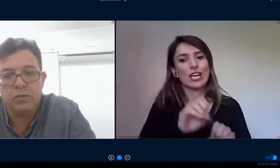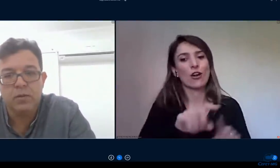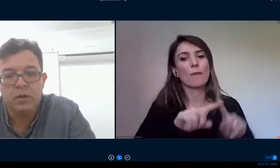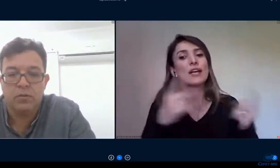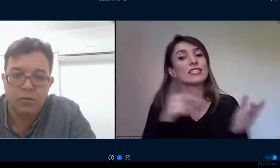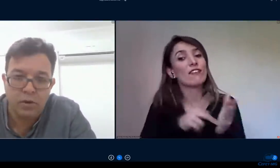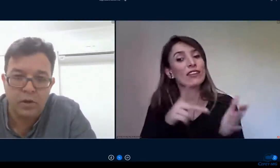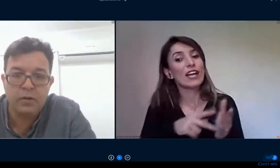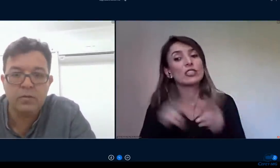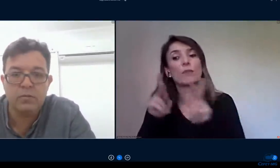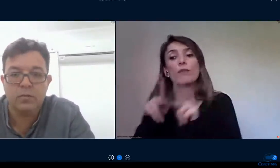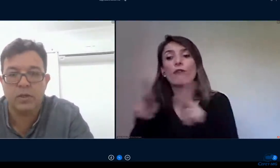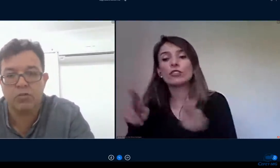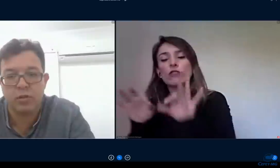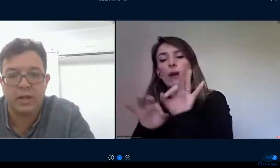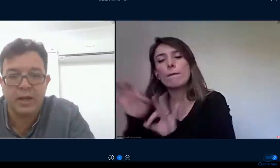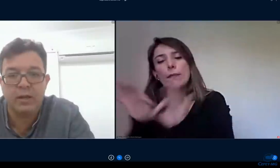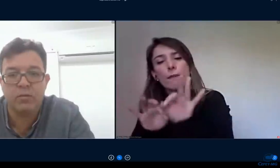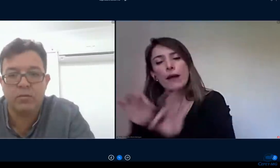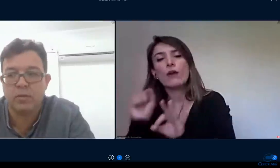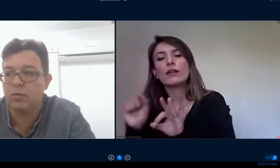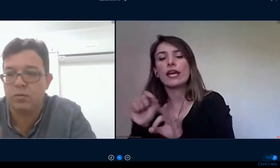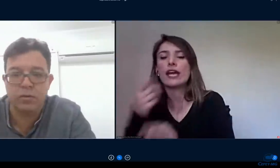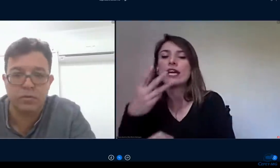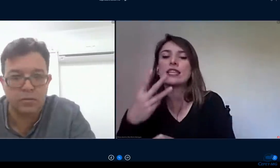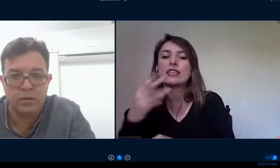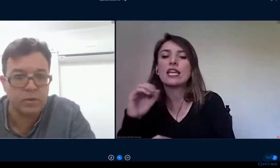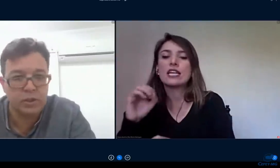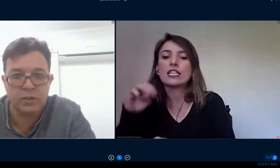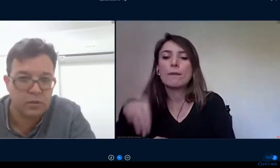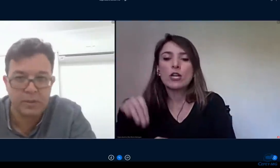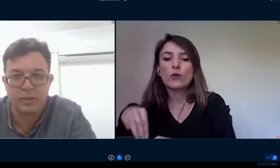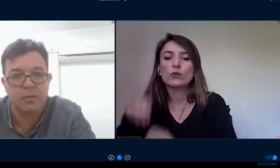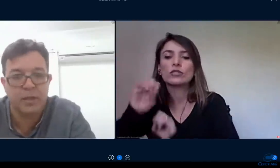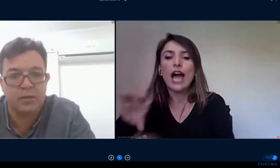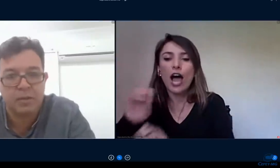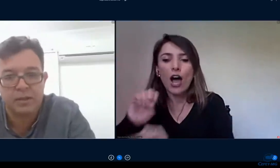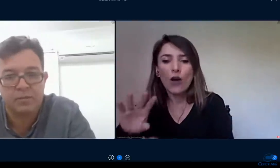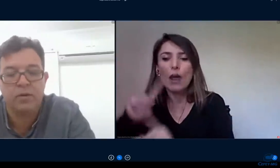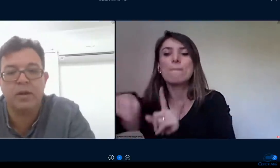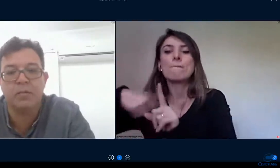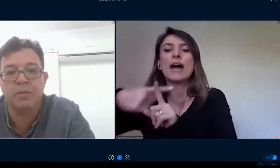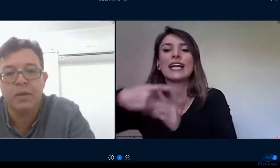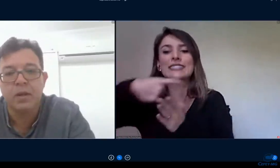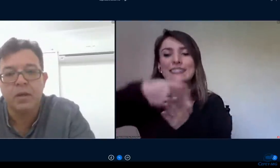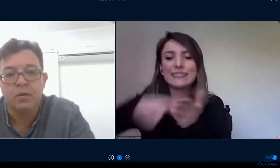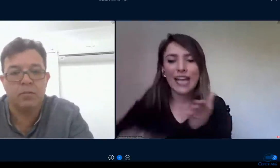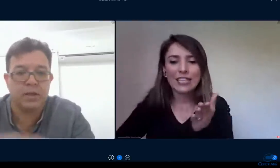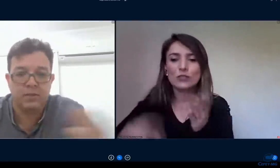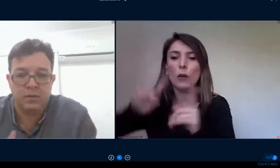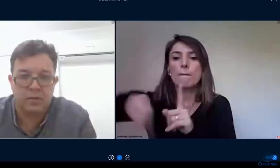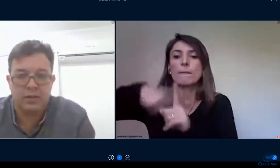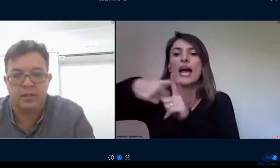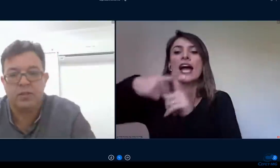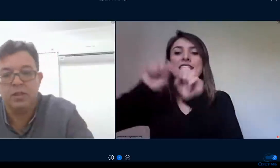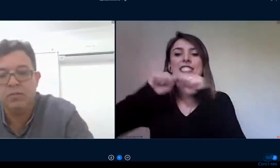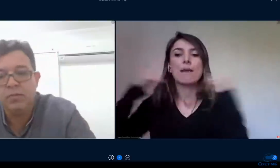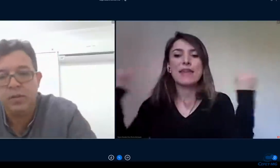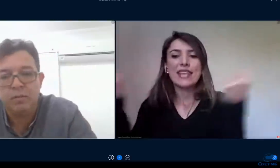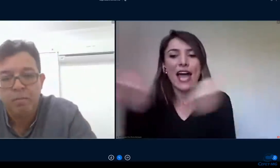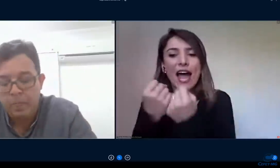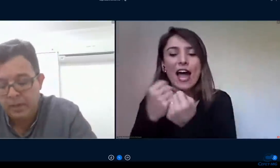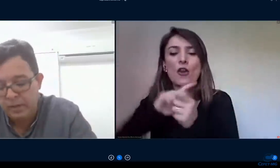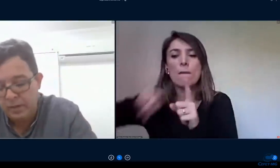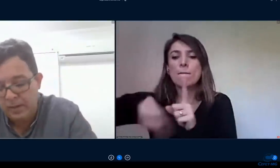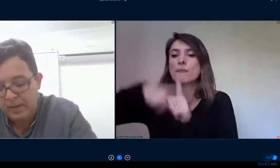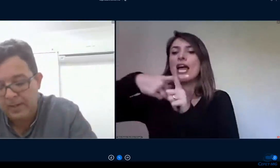texto um fórum um questionário é corrigido automaticamente na plataforma uma questão dissertativa